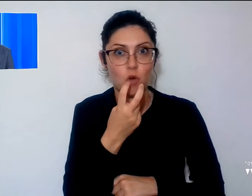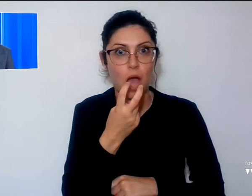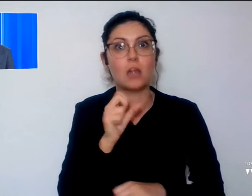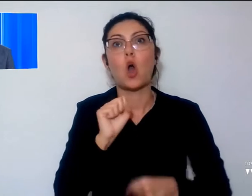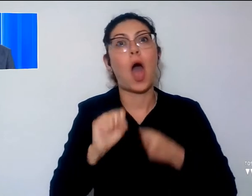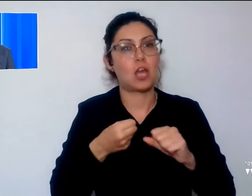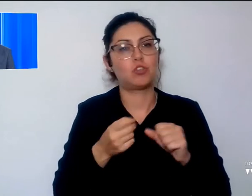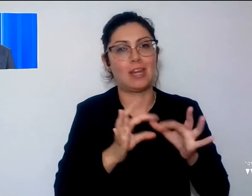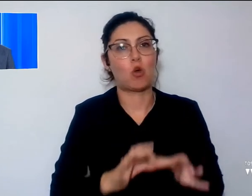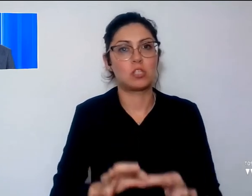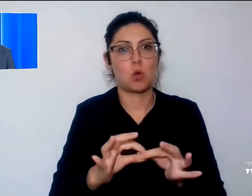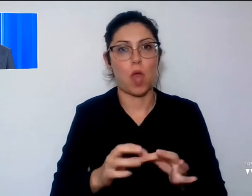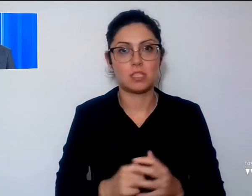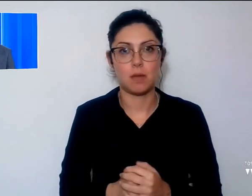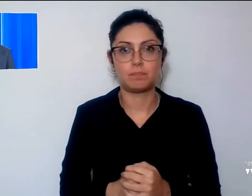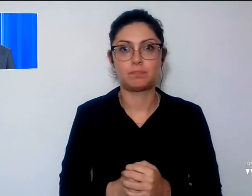conseguenza.